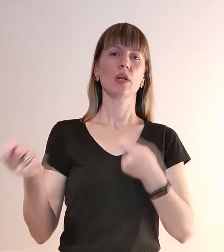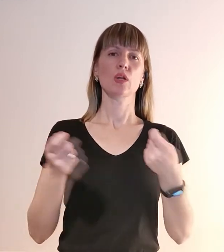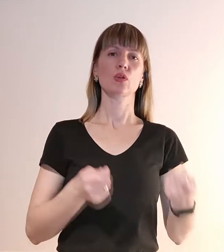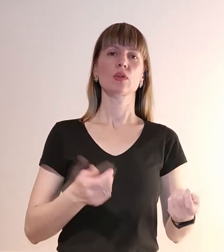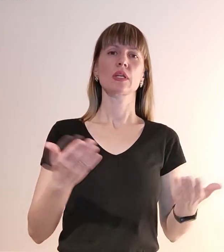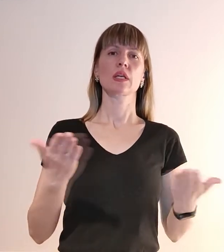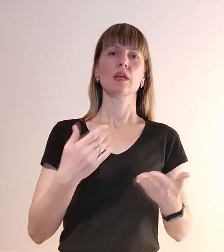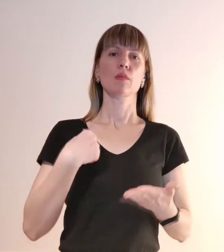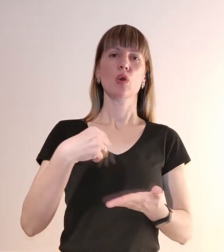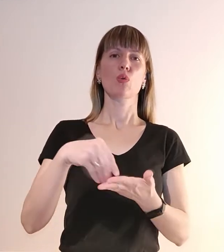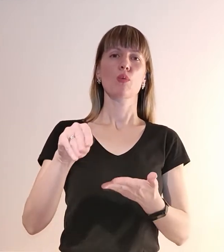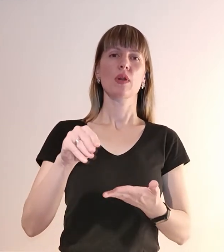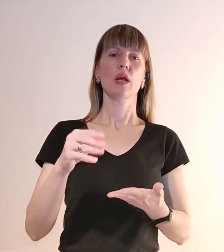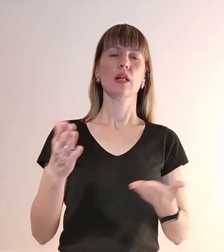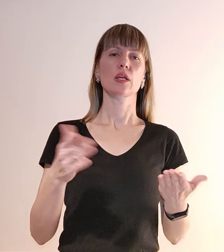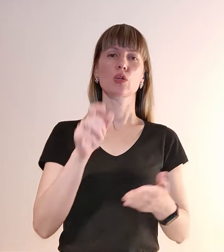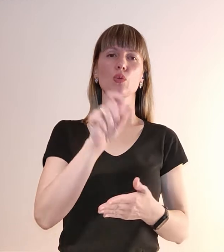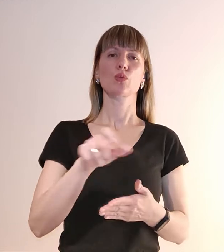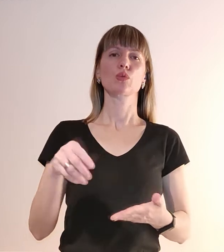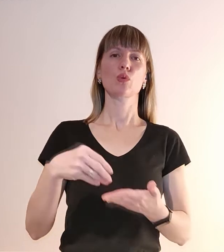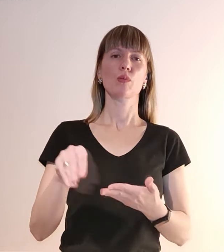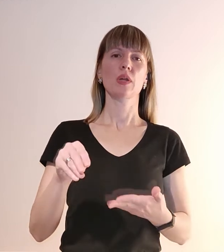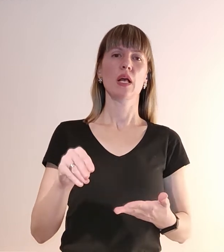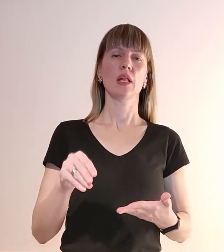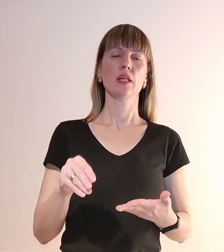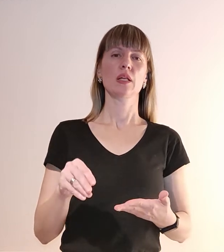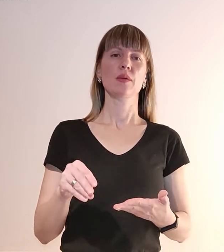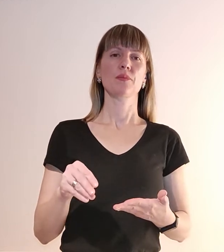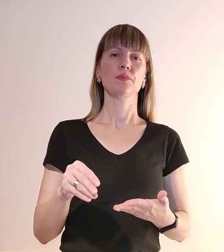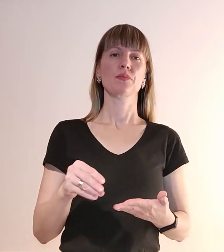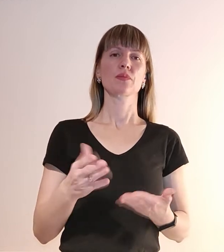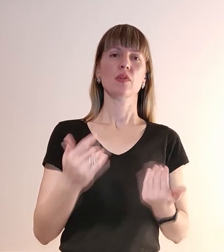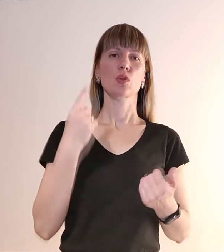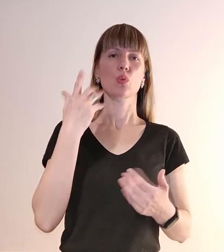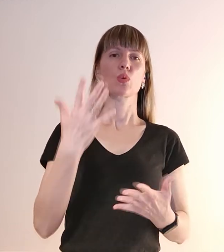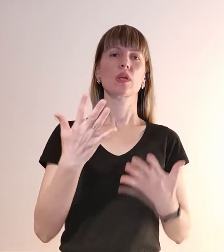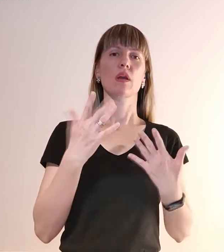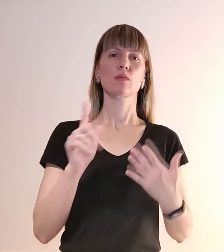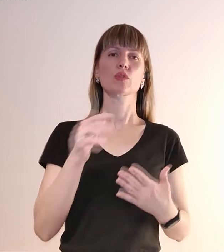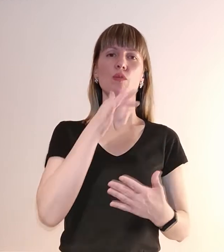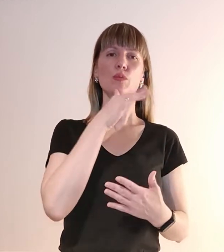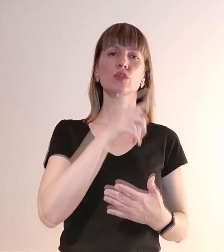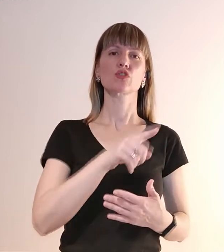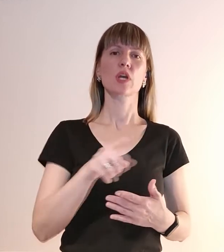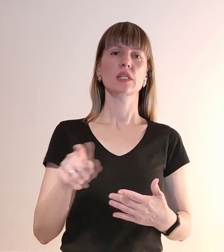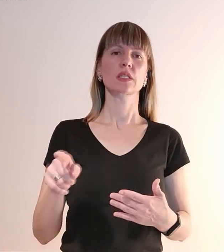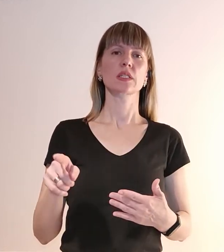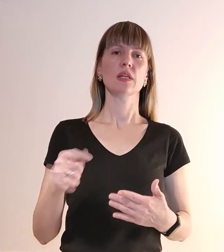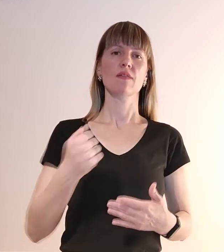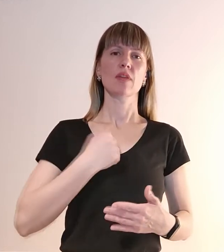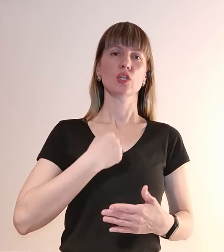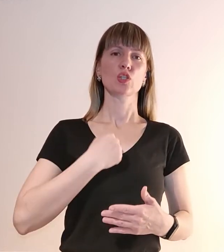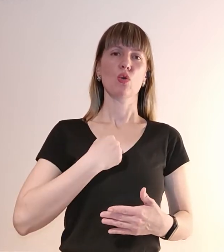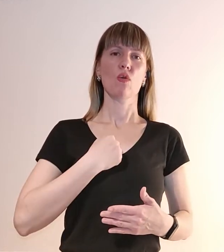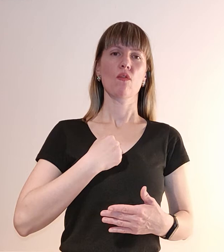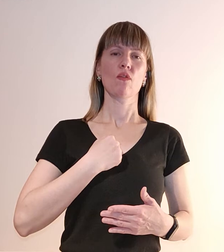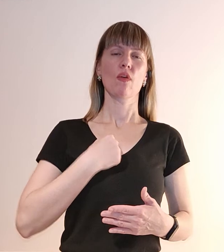якісь ми купляли, якісь люди купляли. Ну, давайте уявимо, що під час військового, ну, воєнного